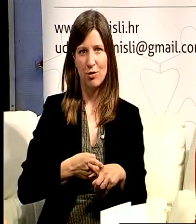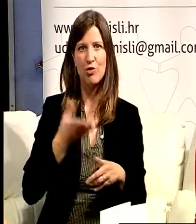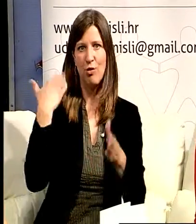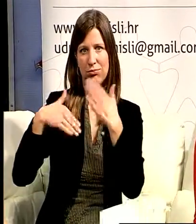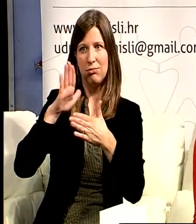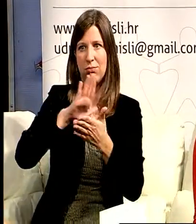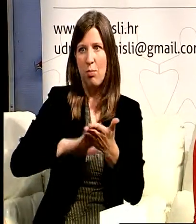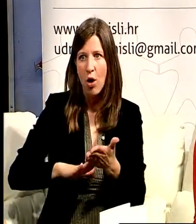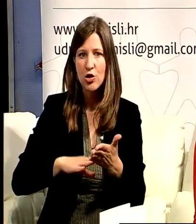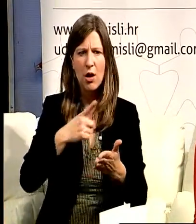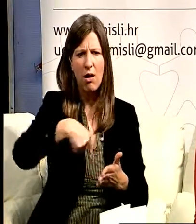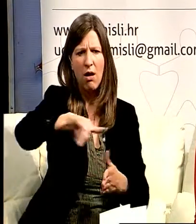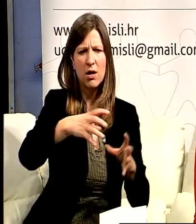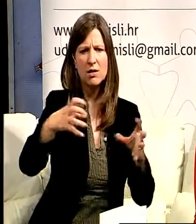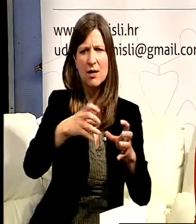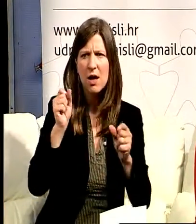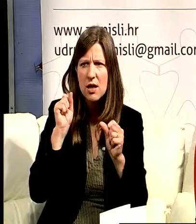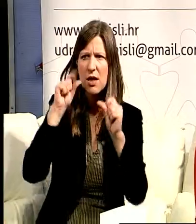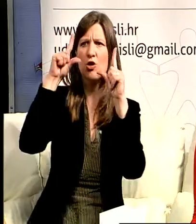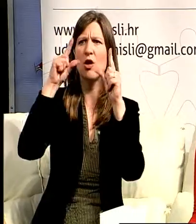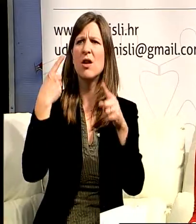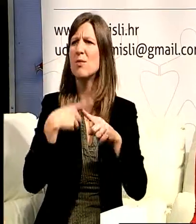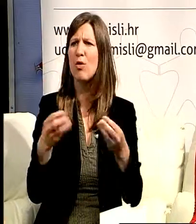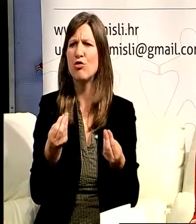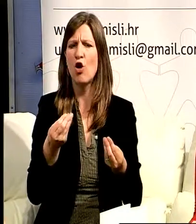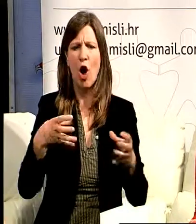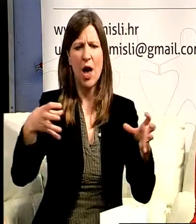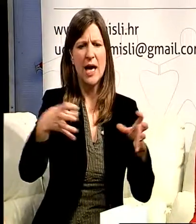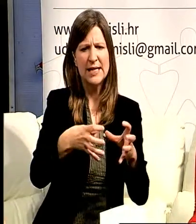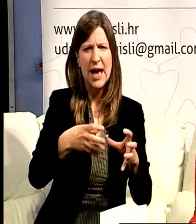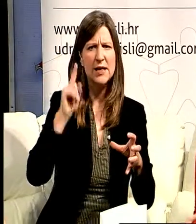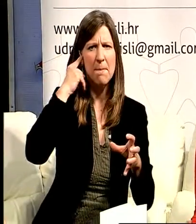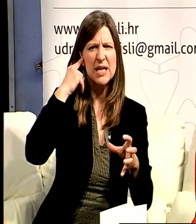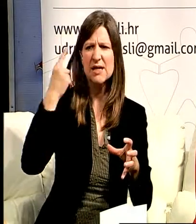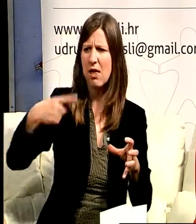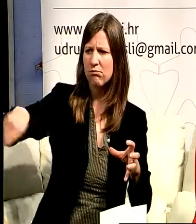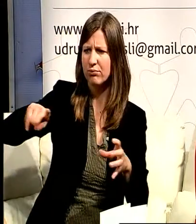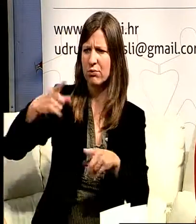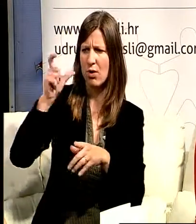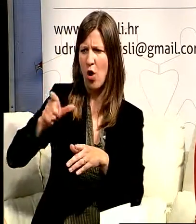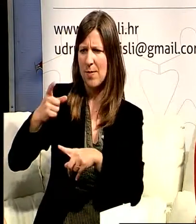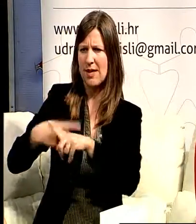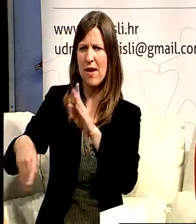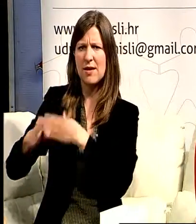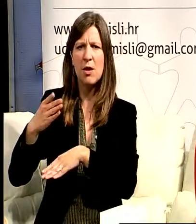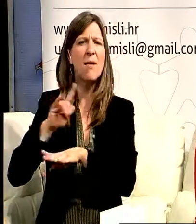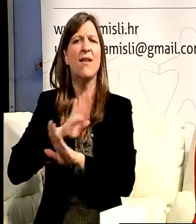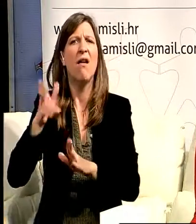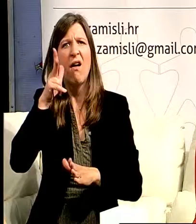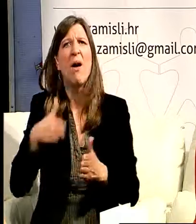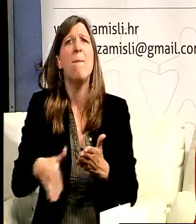zajednica očekuje da osobe s invaliditetom samo traže pomoć ali možda i ne toliko da